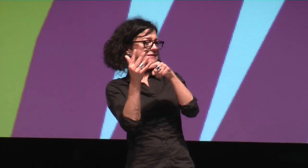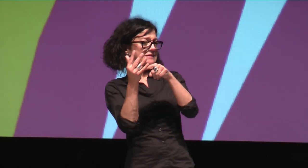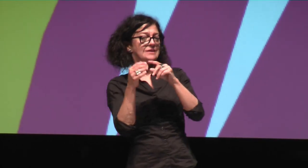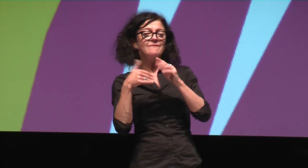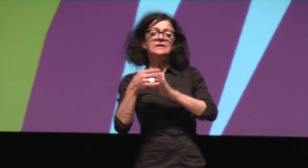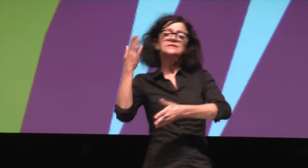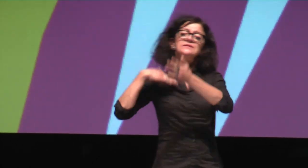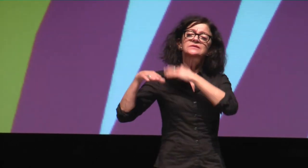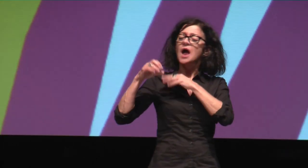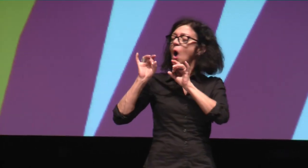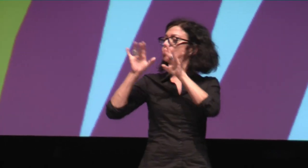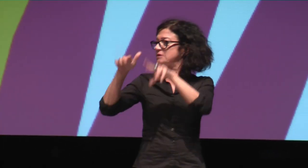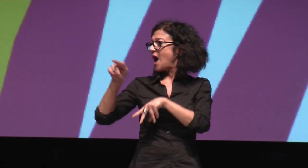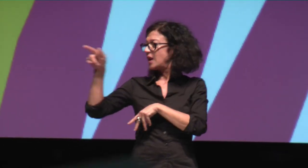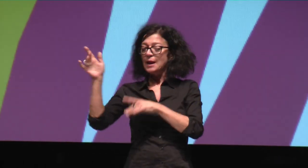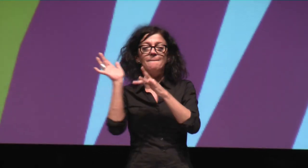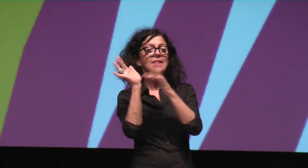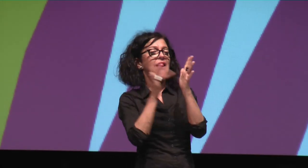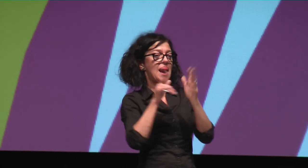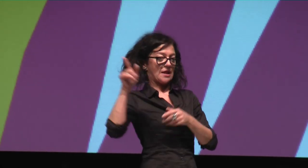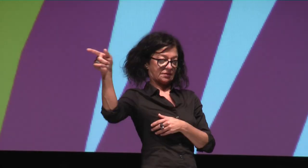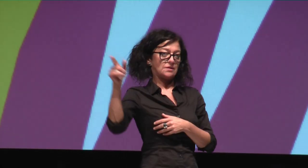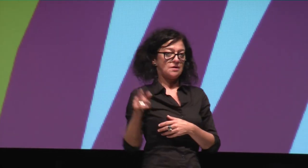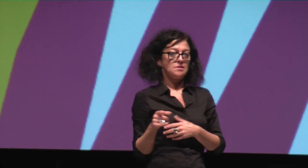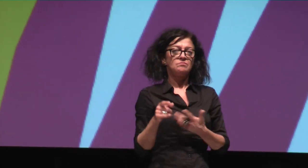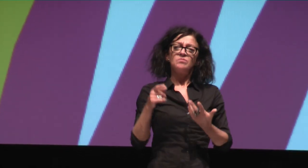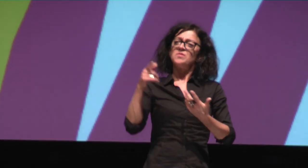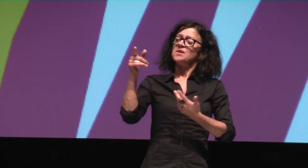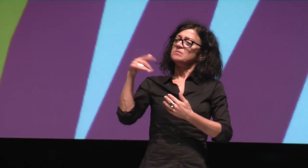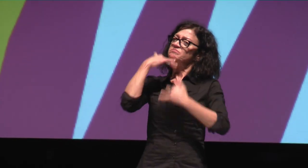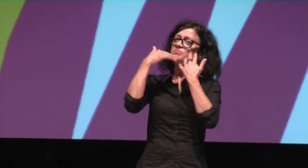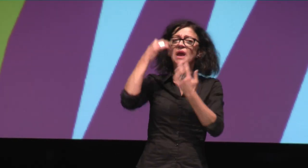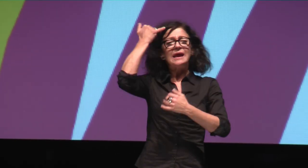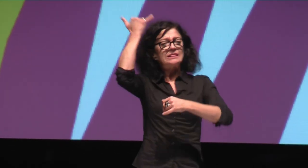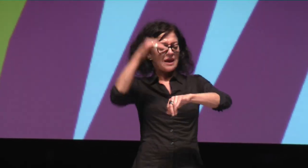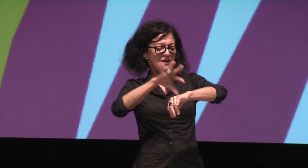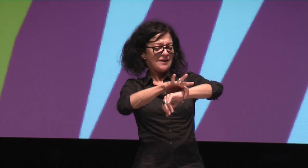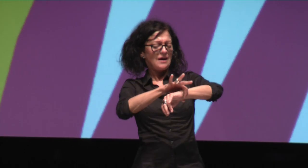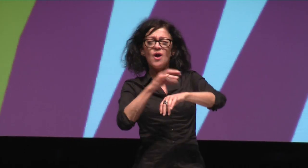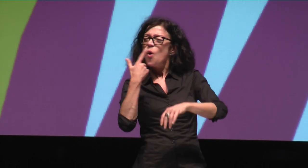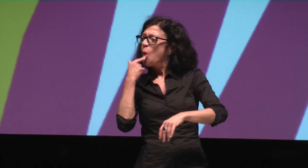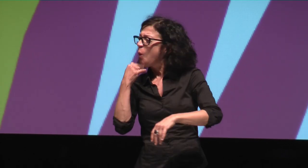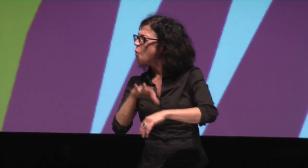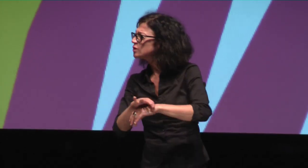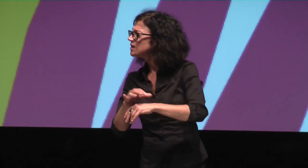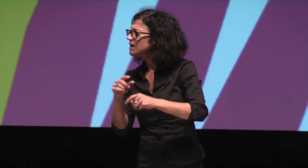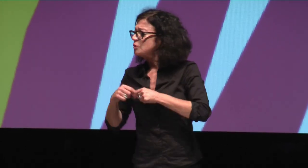Bei der Türkisparade wurde ja die Farbe Türkis gewählt. In Australien war es so, dass man da